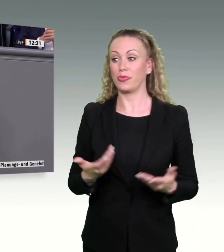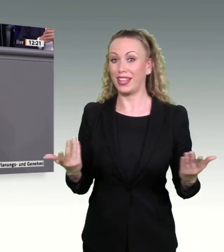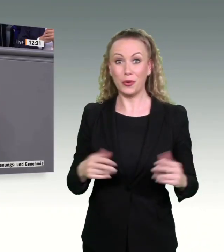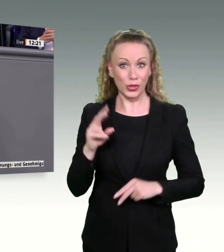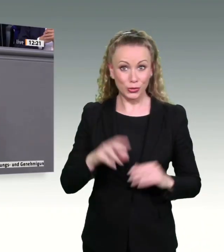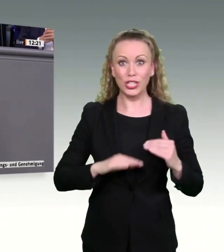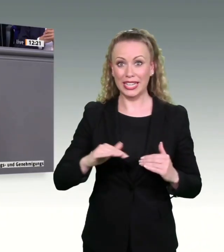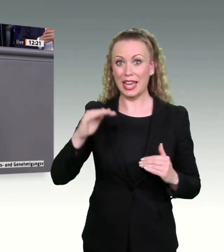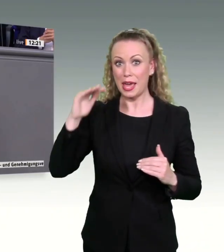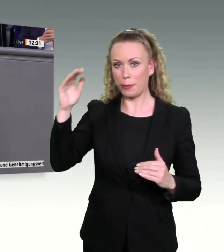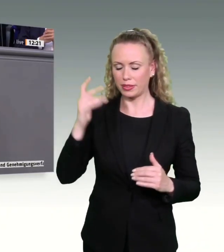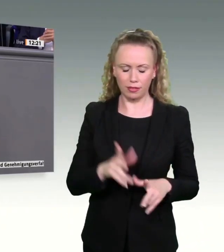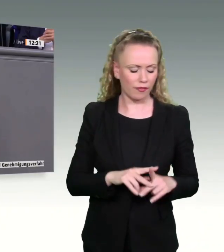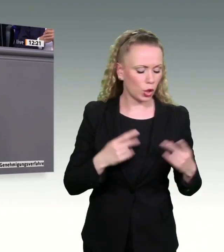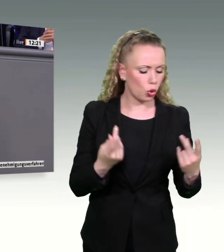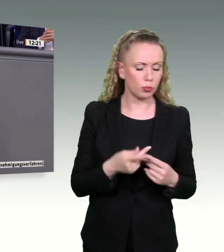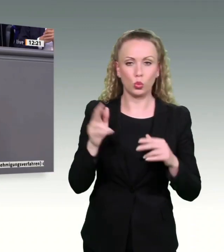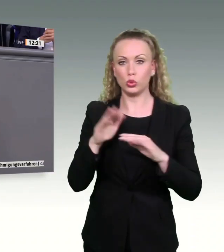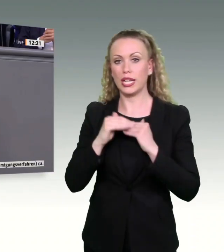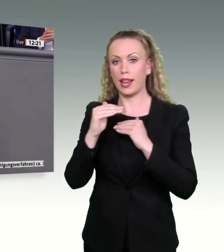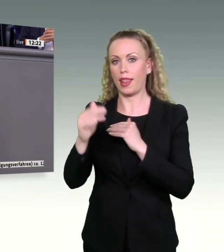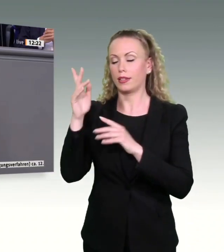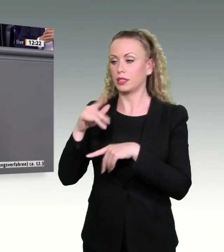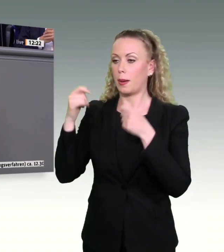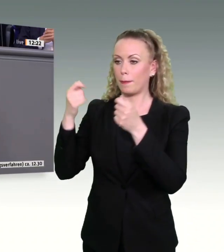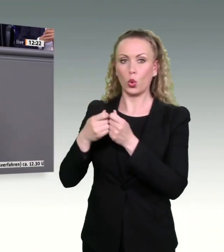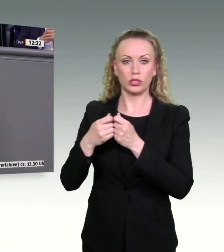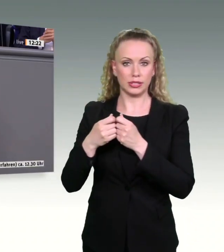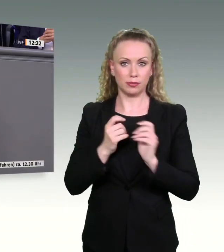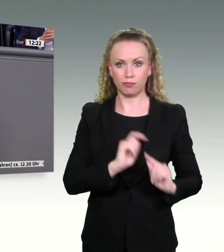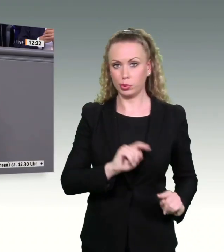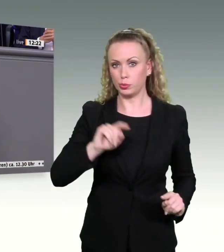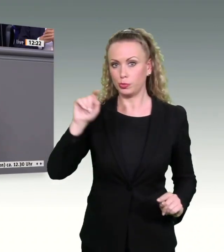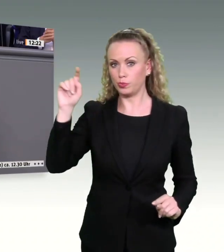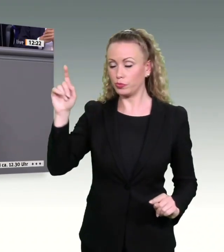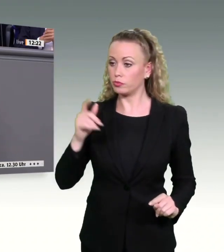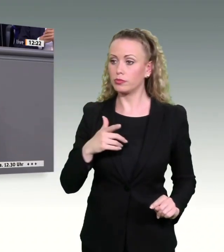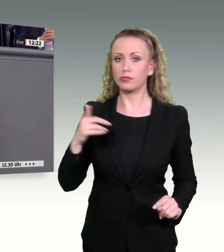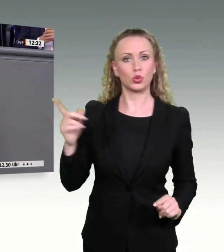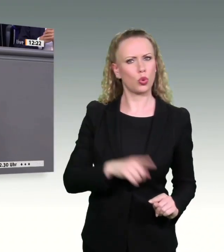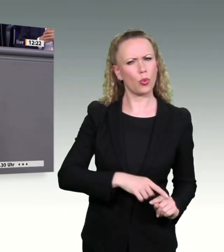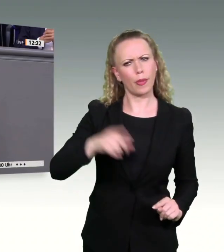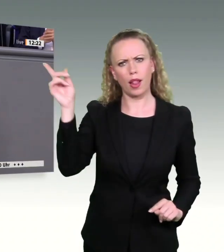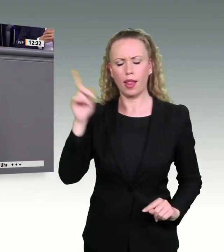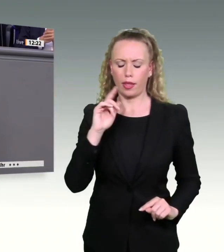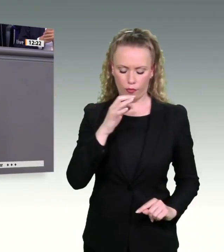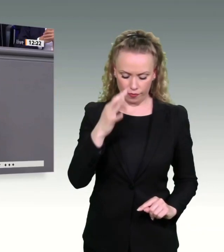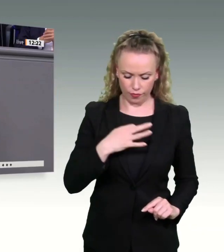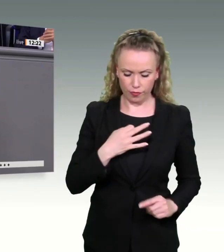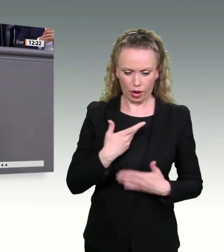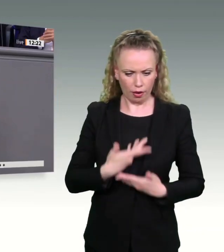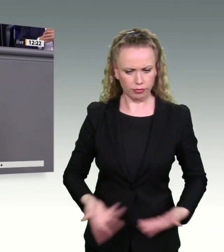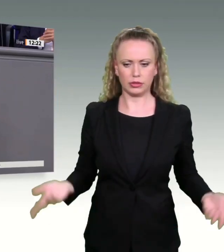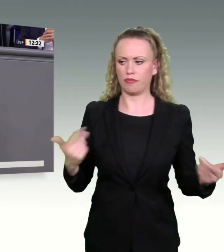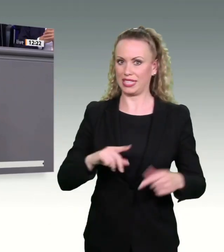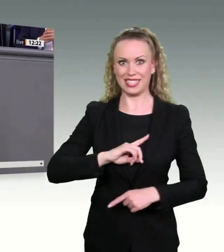Kommunen an, das geht über die Länder bis hin zum Bund, dass man sich an jeder Stelle die Frage stellt, welchen Beitrag man selbst auch